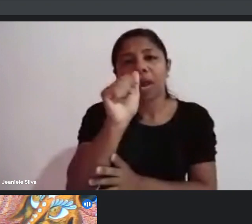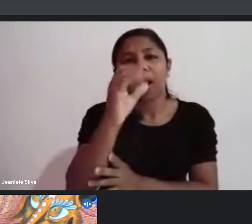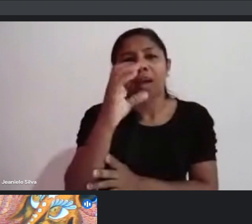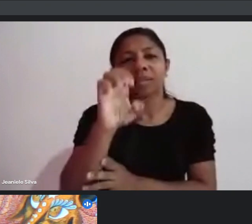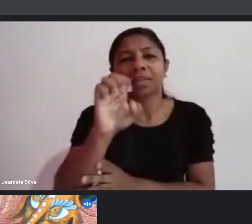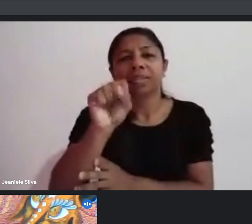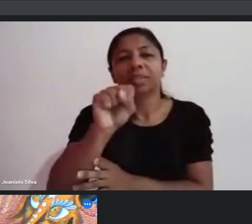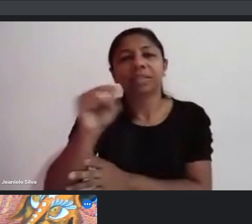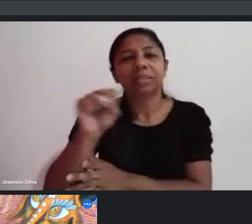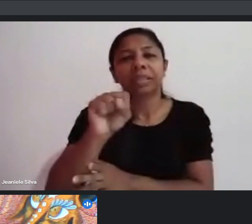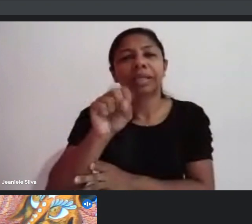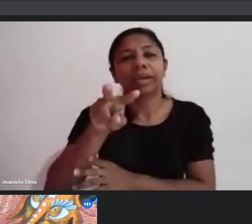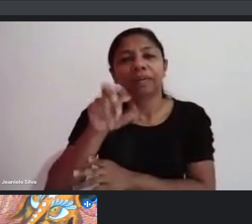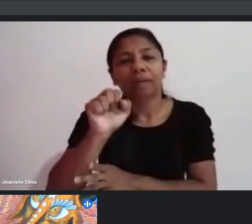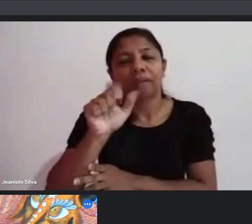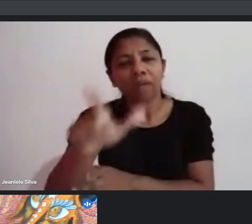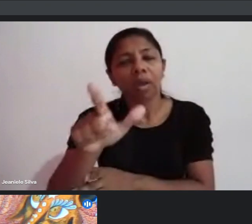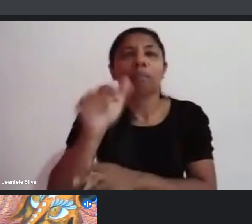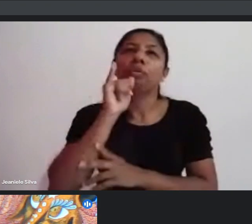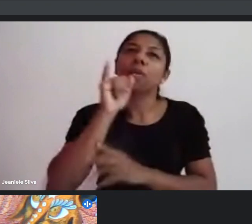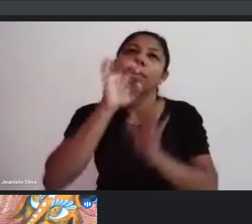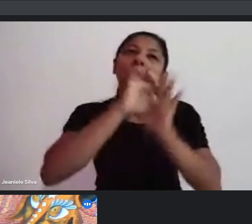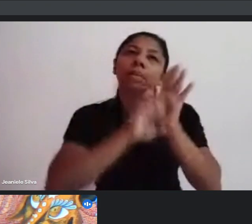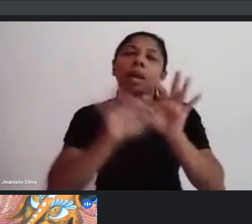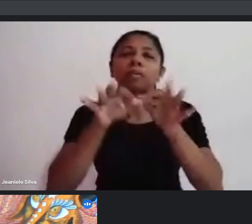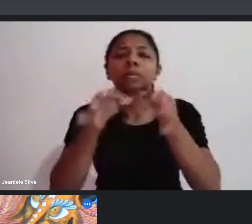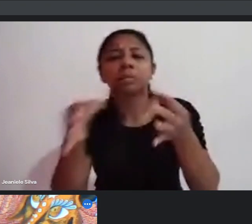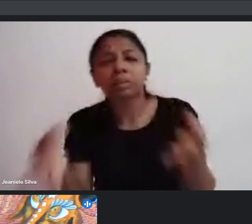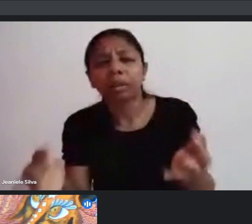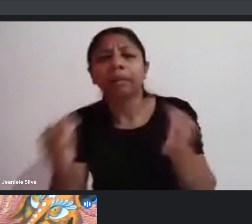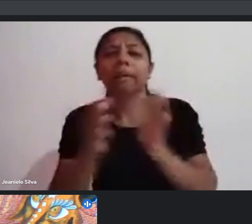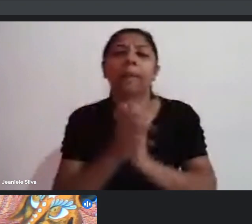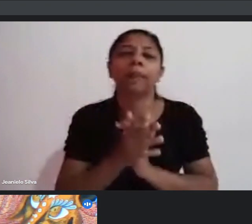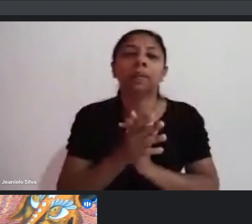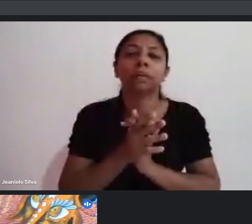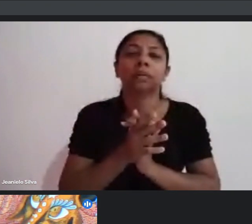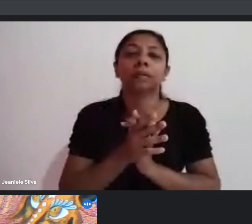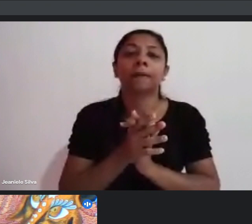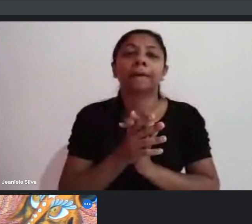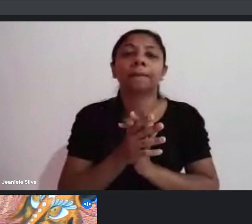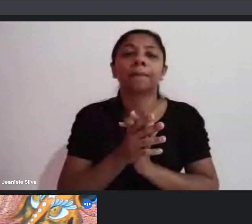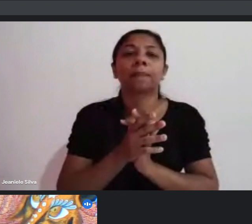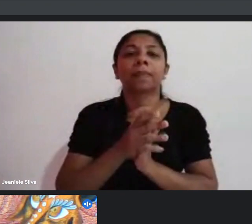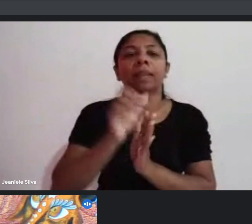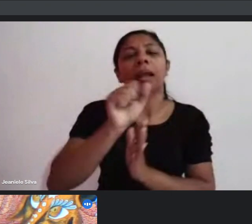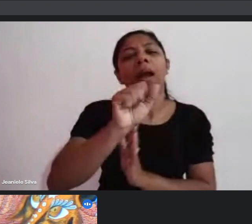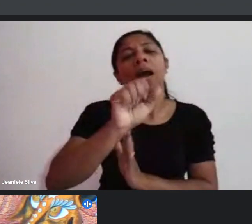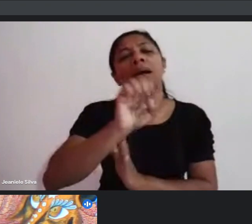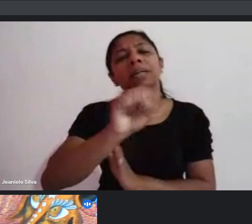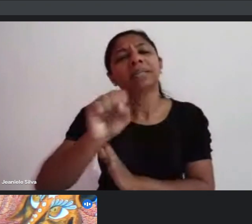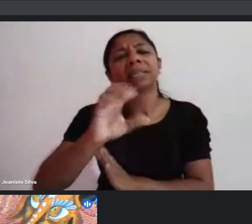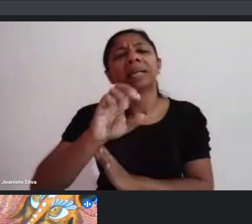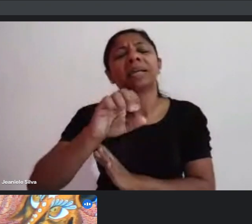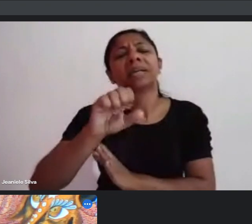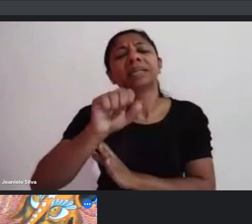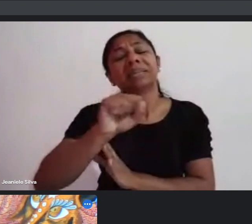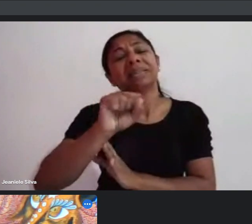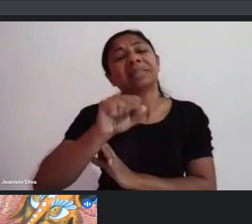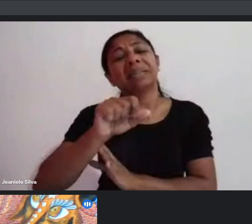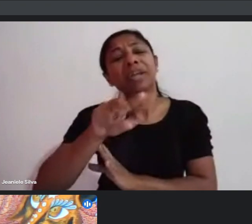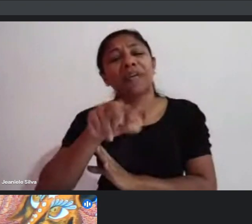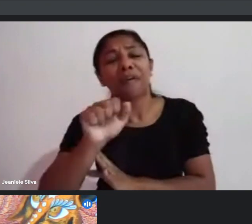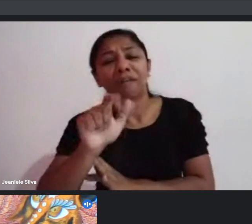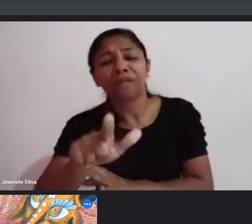editais mais simples, e assim a gente quer ter editais mais simples. A palavra acessível pode ser, tipo, ser acessível de parar de ônibus,